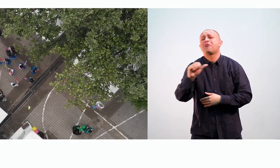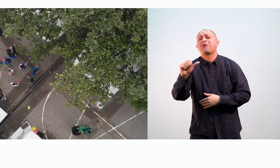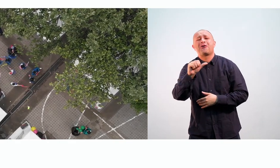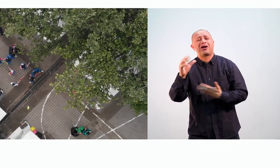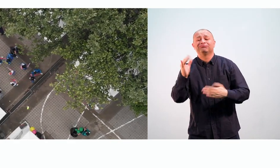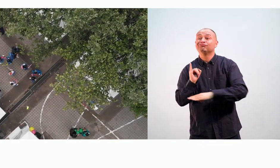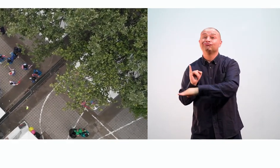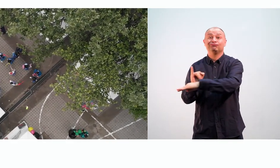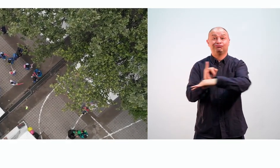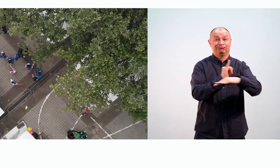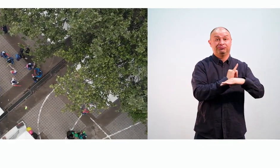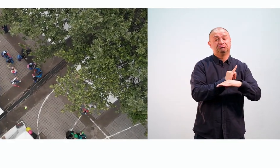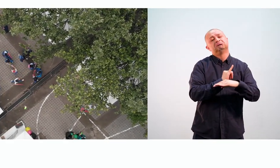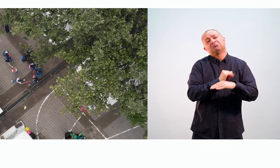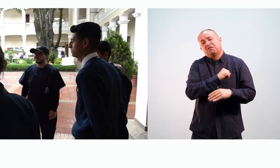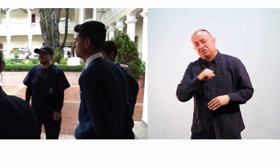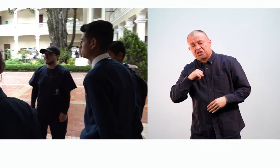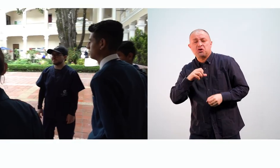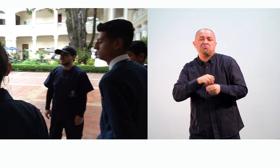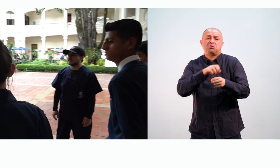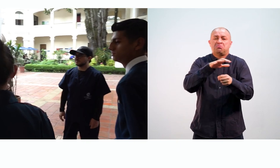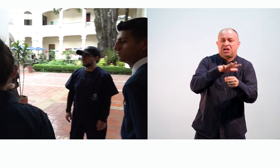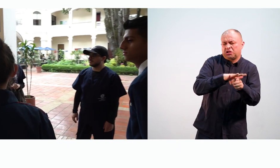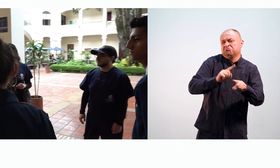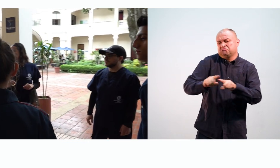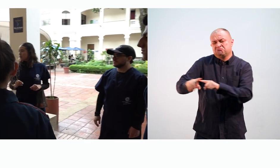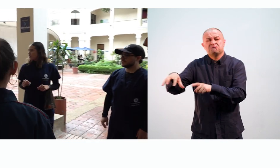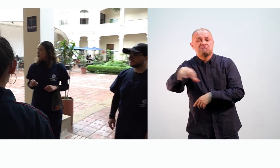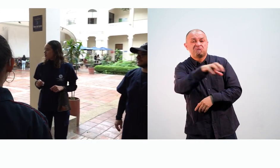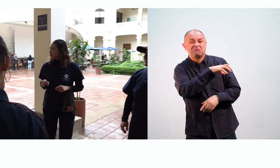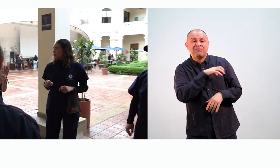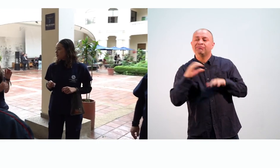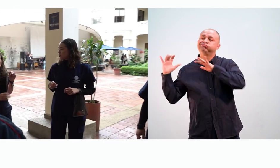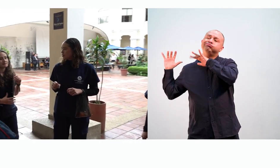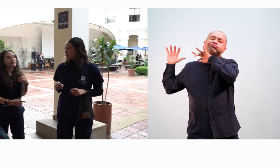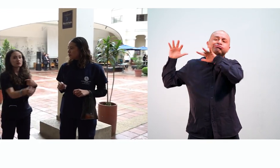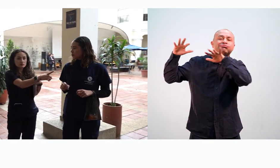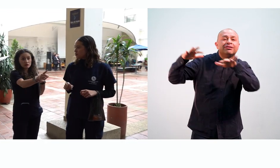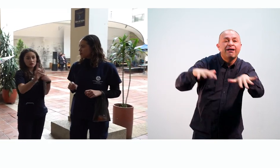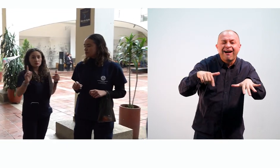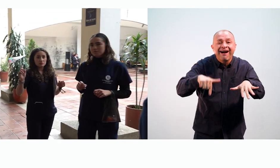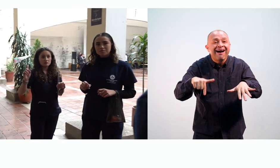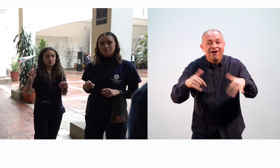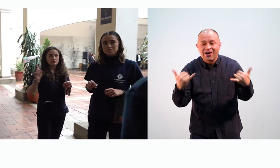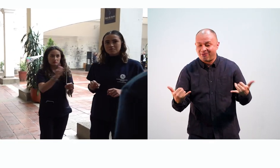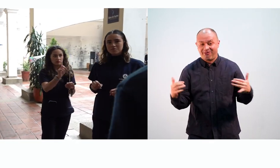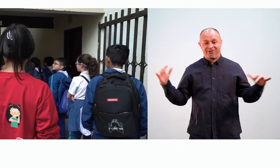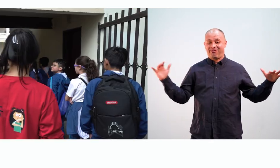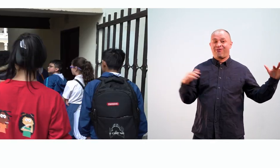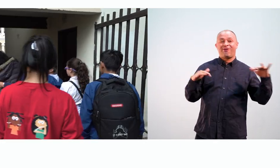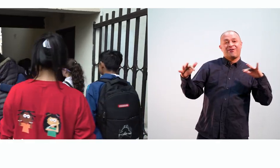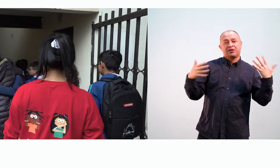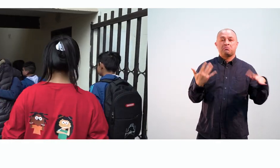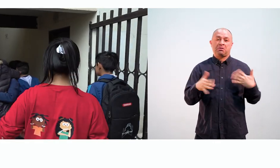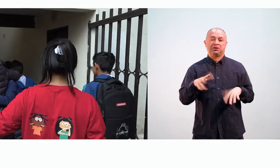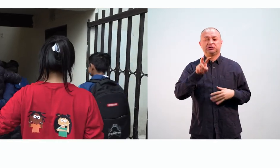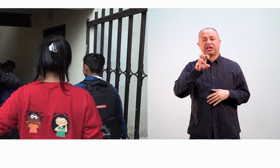diferentes instituciones públicas y privadas de Bogotá y sus alrededores. En esta ocasión se han congregado más de 70 niños